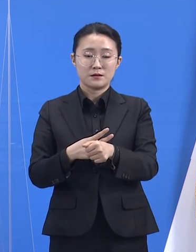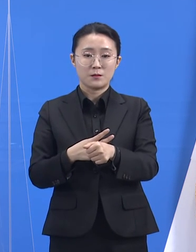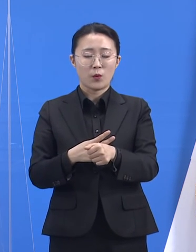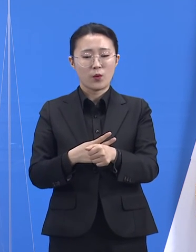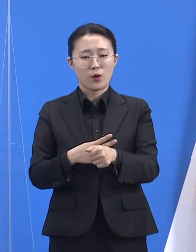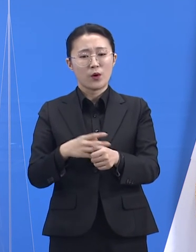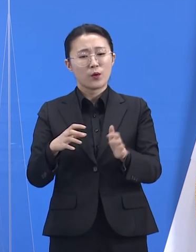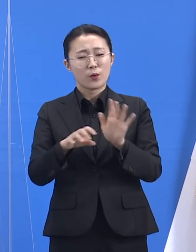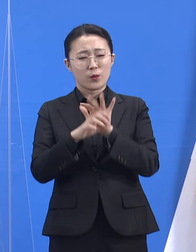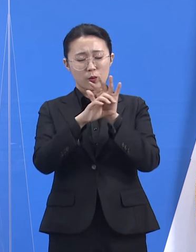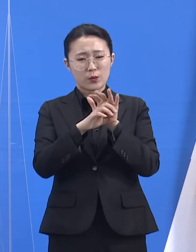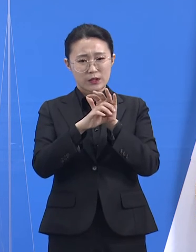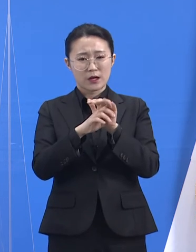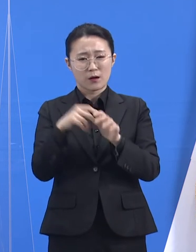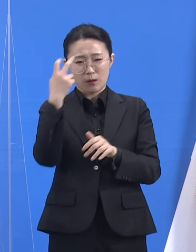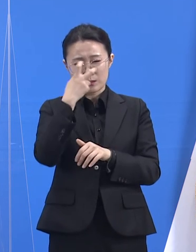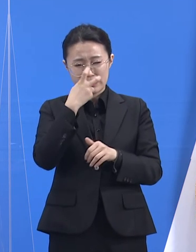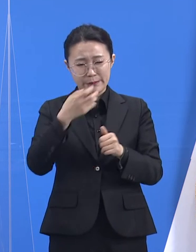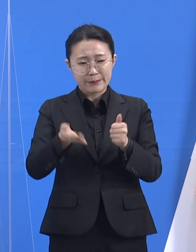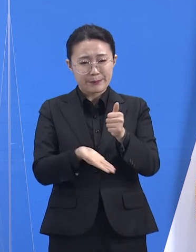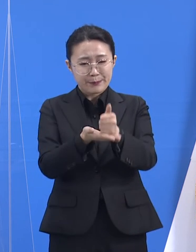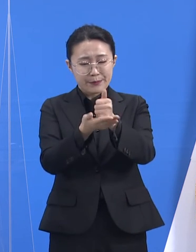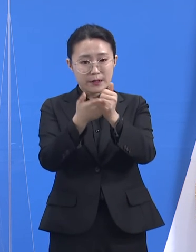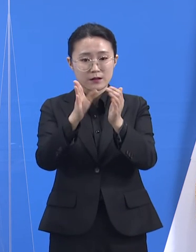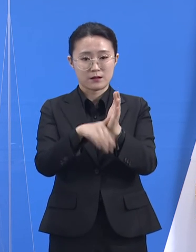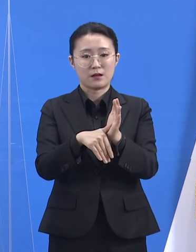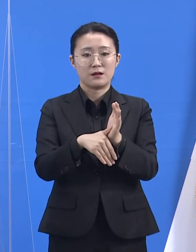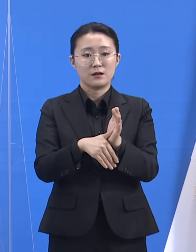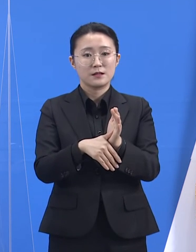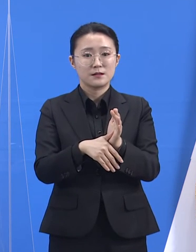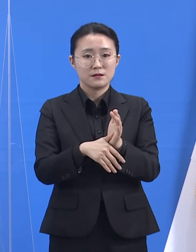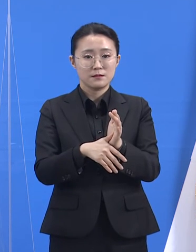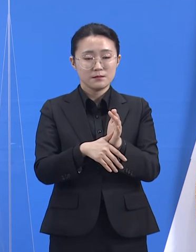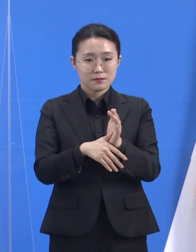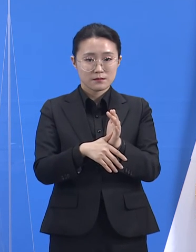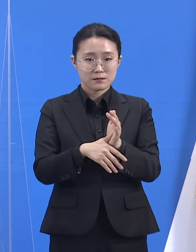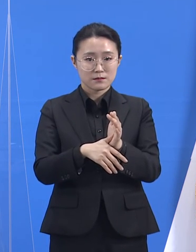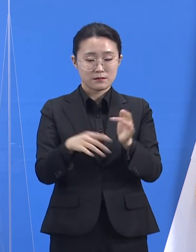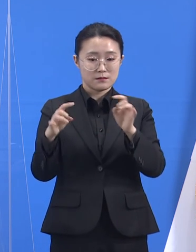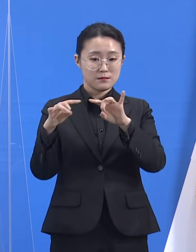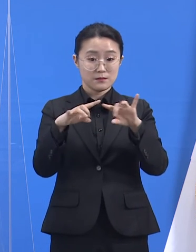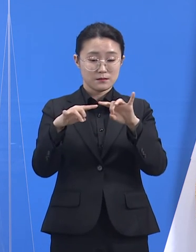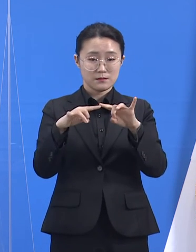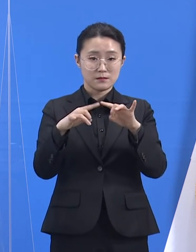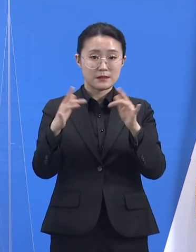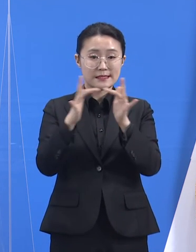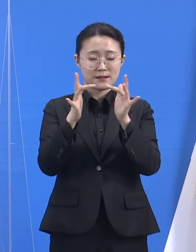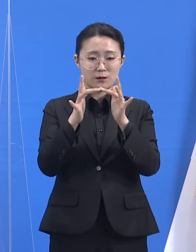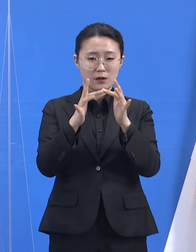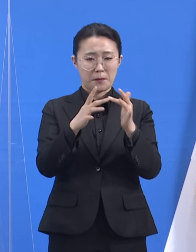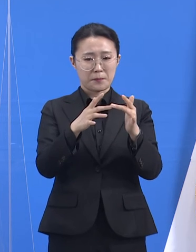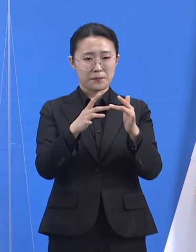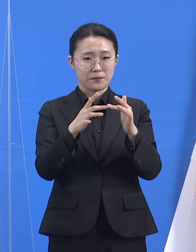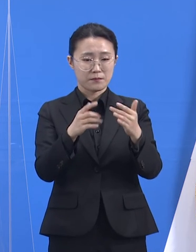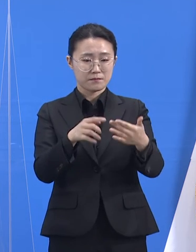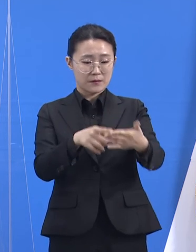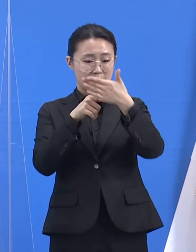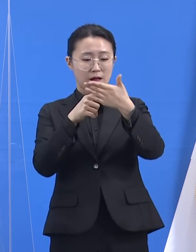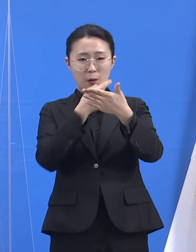진단검사를 권고받은 사람은 48시간 이내에 보건소 선별진료소 또는